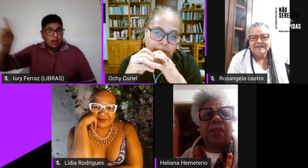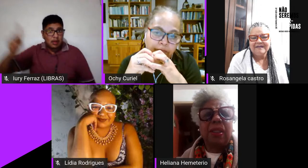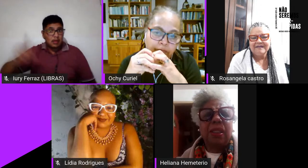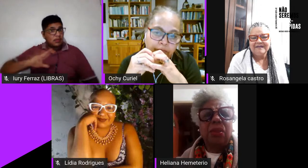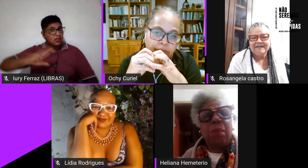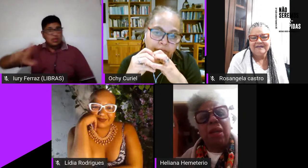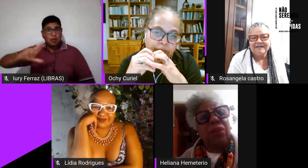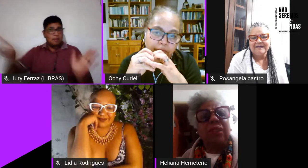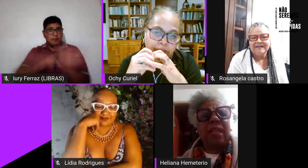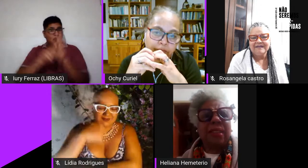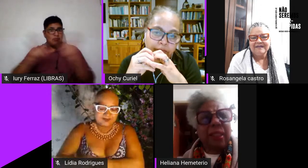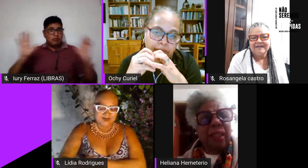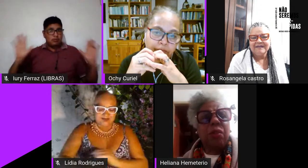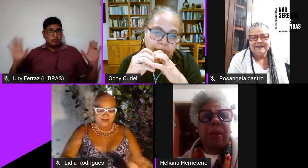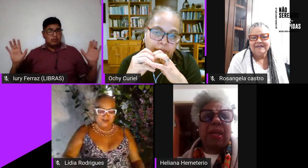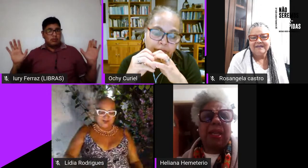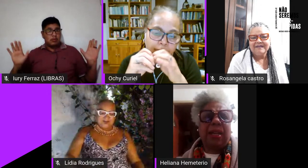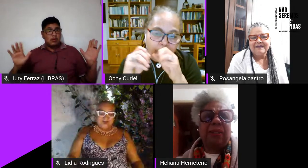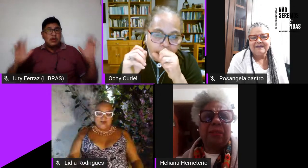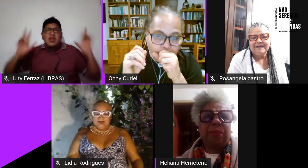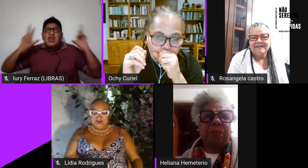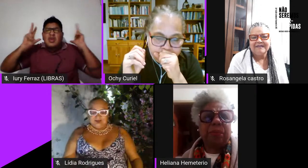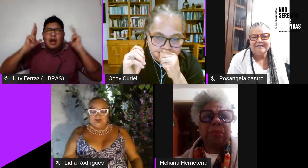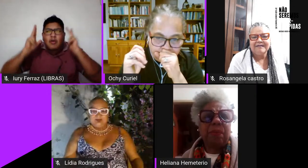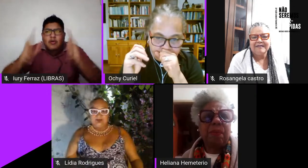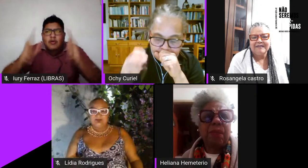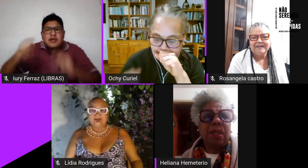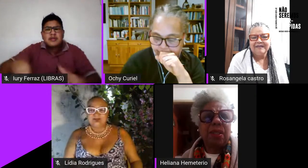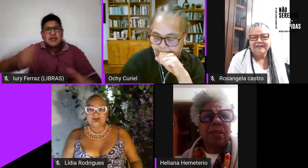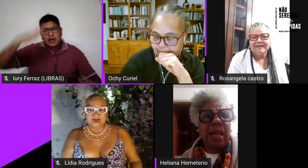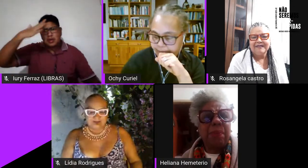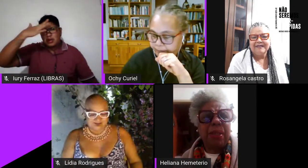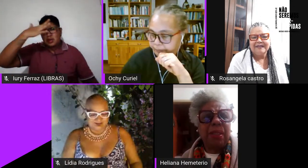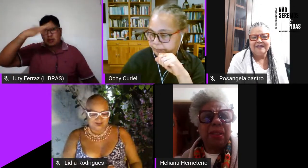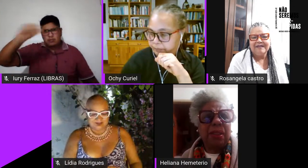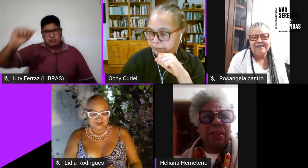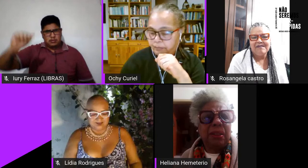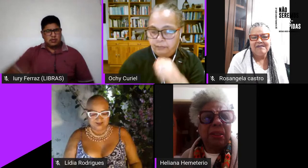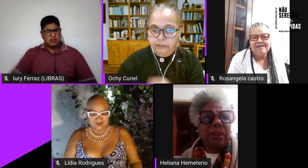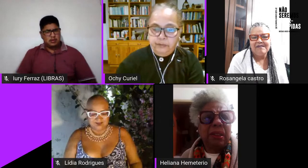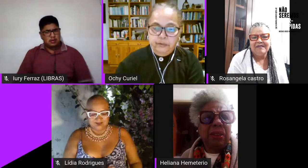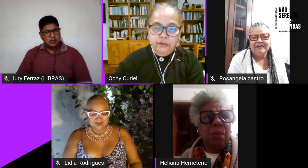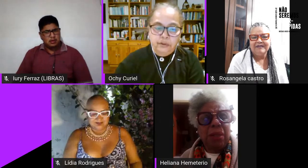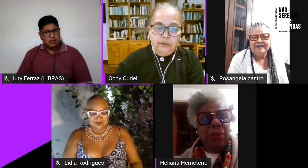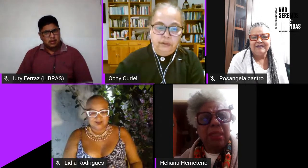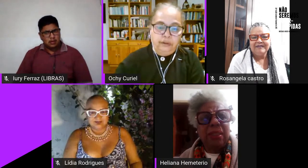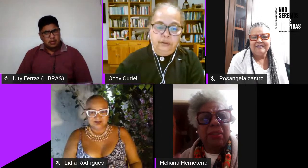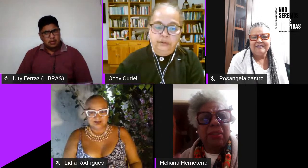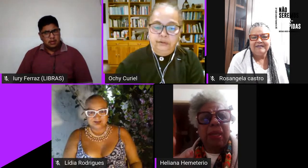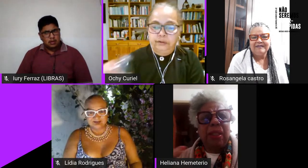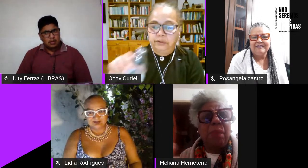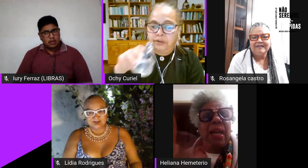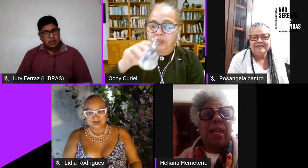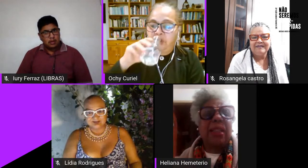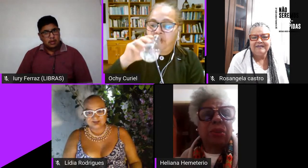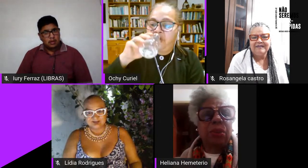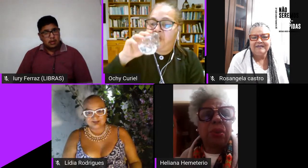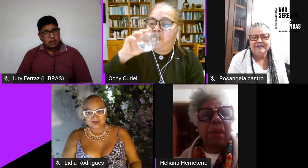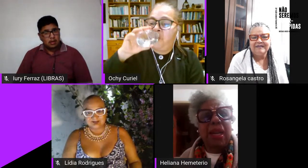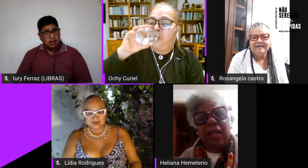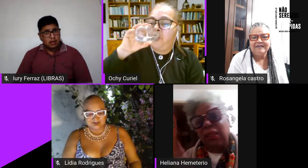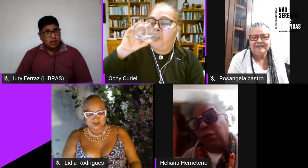crioula como acontece aqui no Paraná sabe como acontece aqui no Paraná o